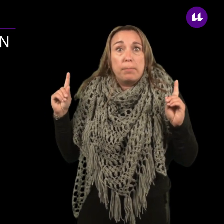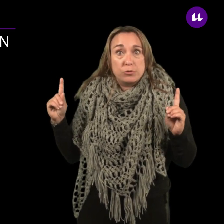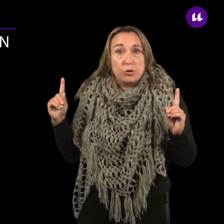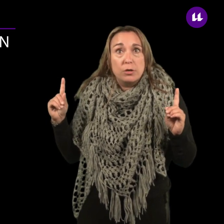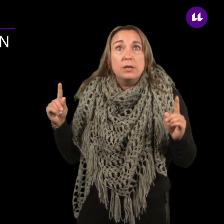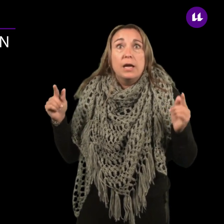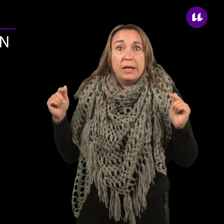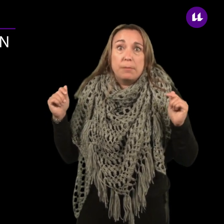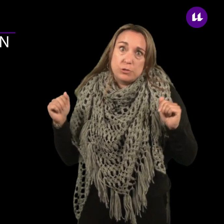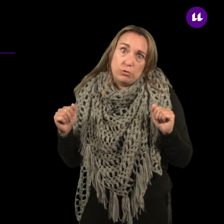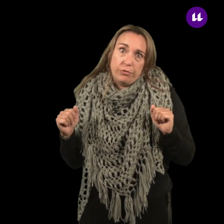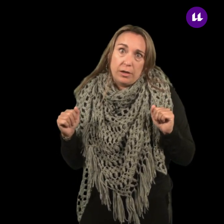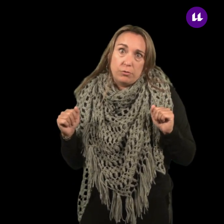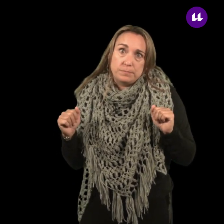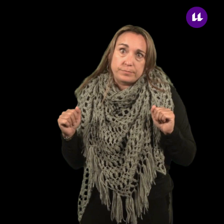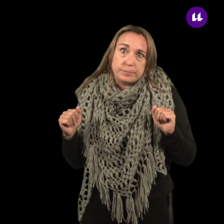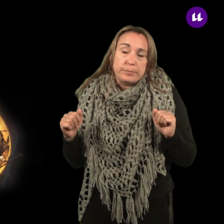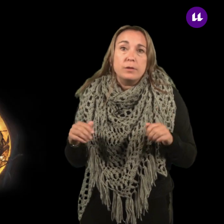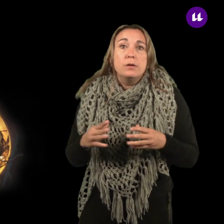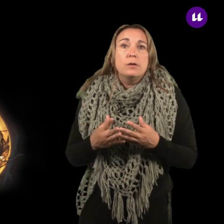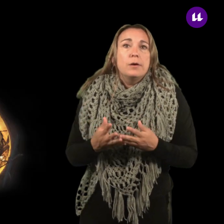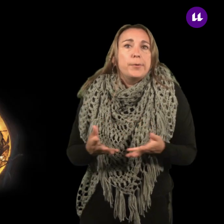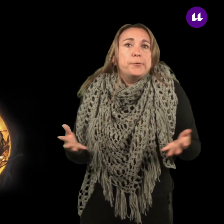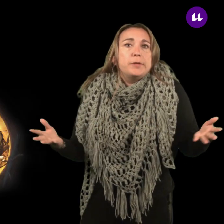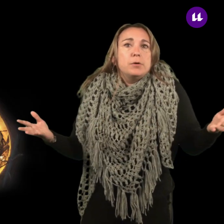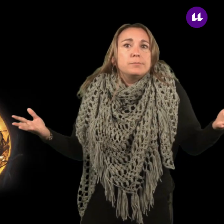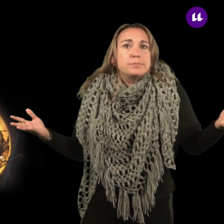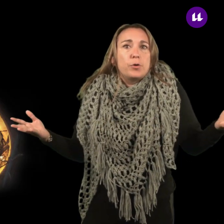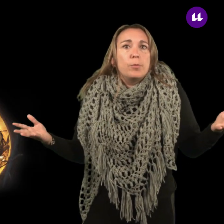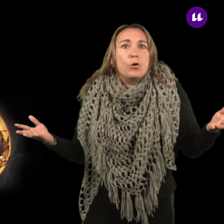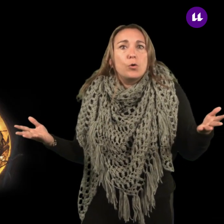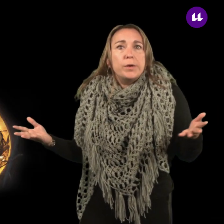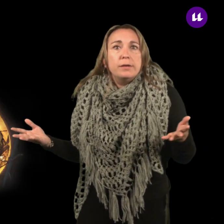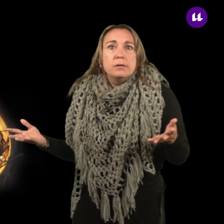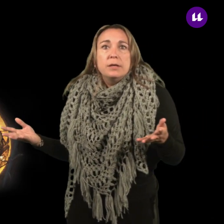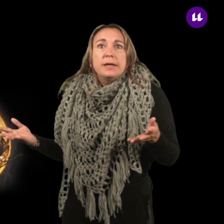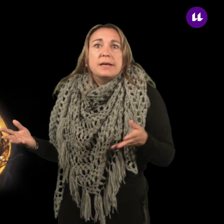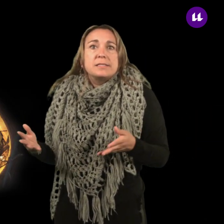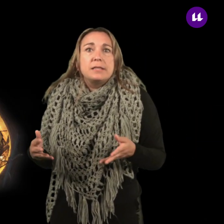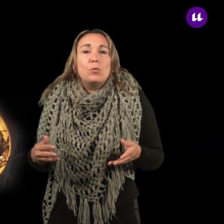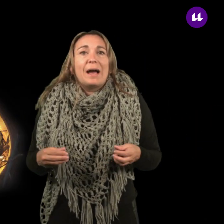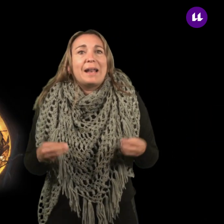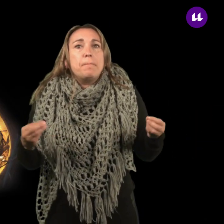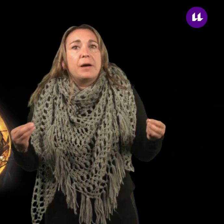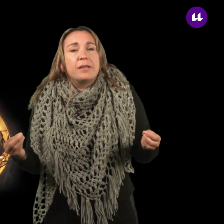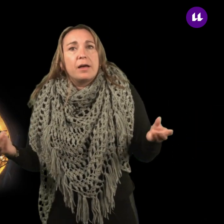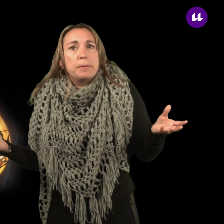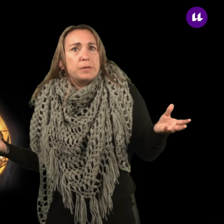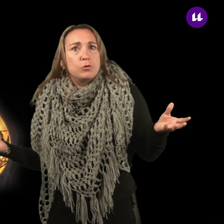explosión en el espacio confinado. Por último, podemos concluir que existe una gran variedad de espacios